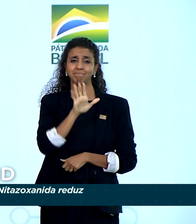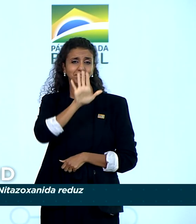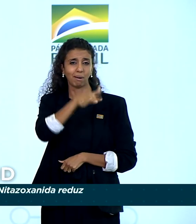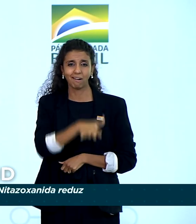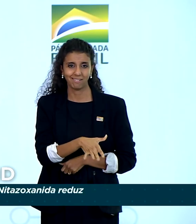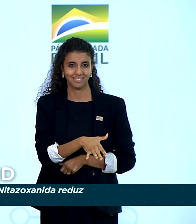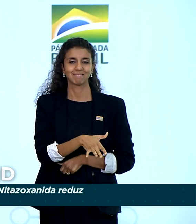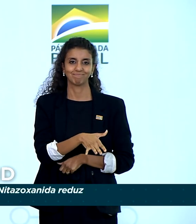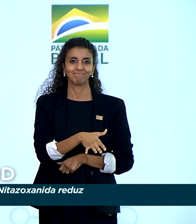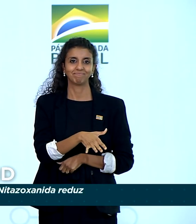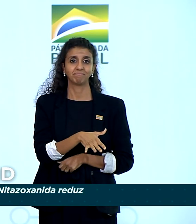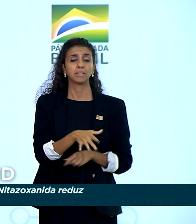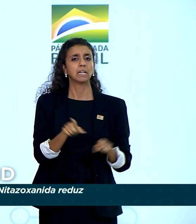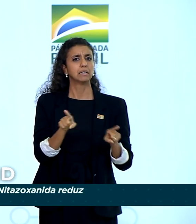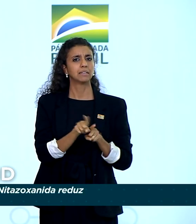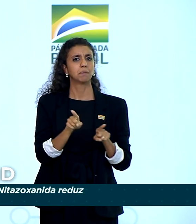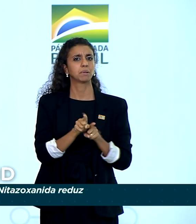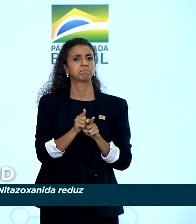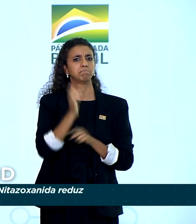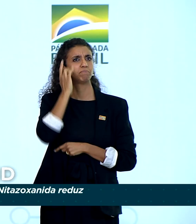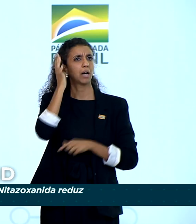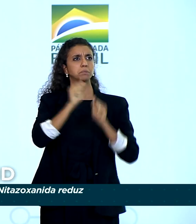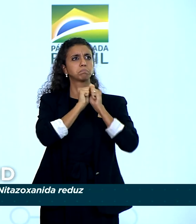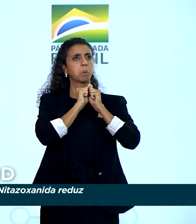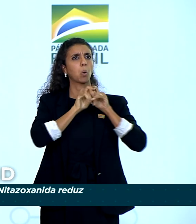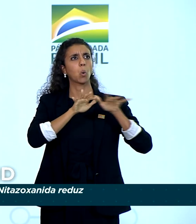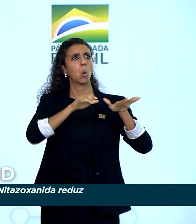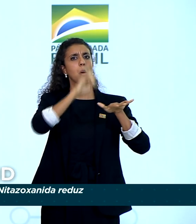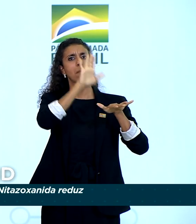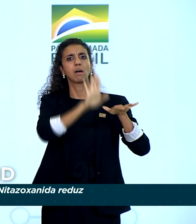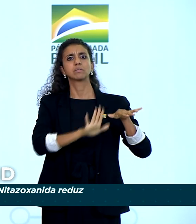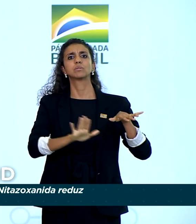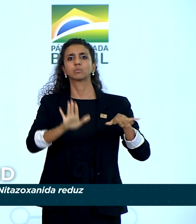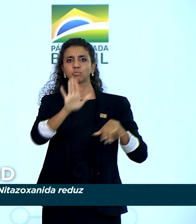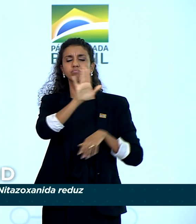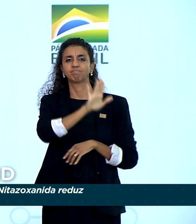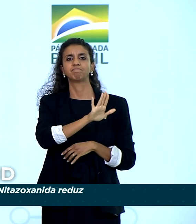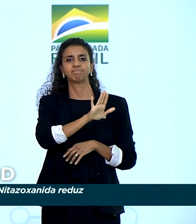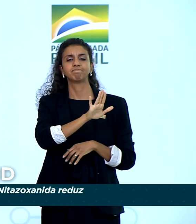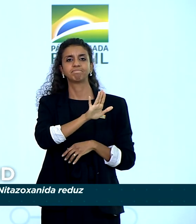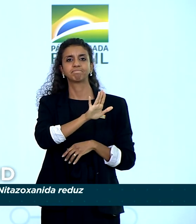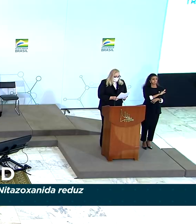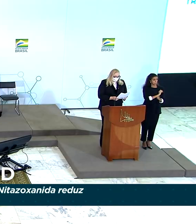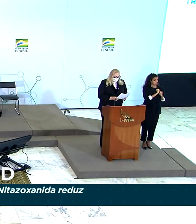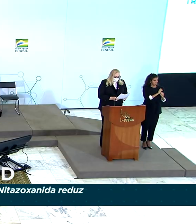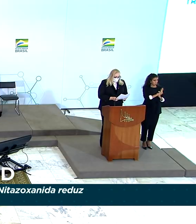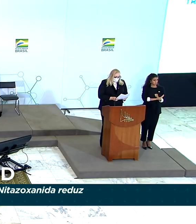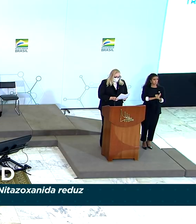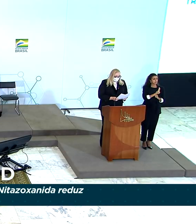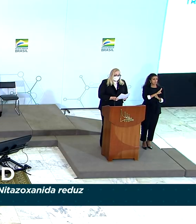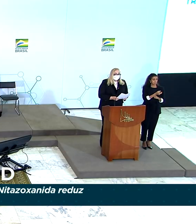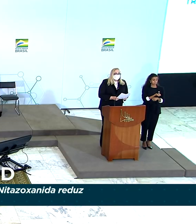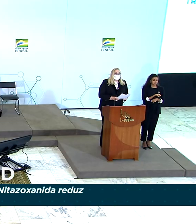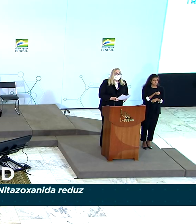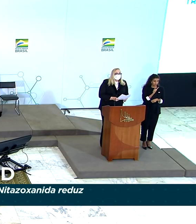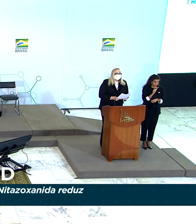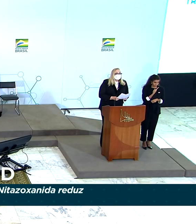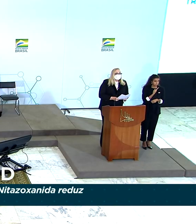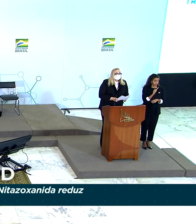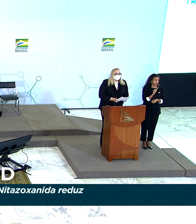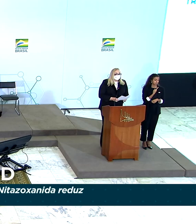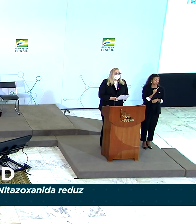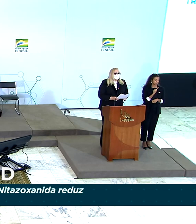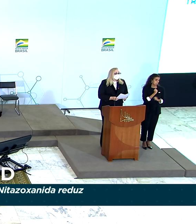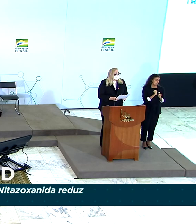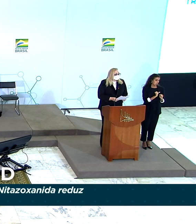e ampla distribuição no território nacional, podendo ser utilizada por via oral, não